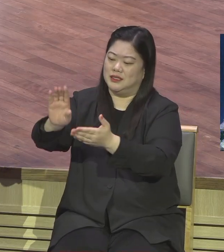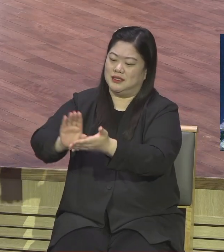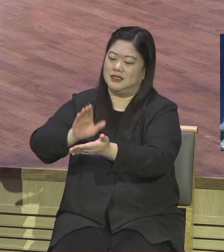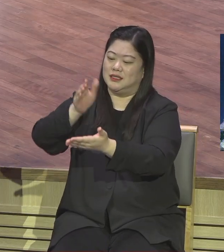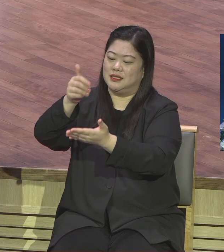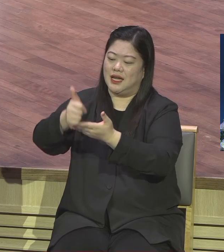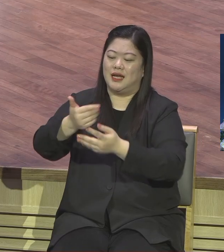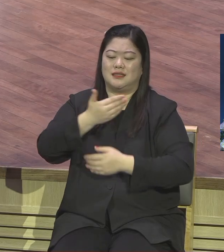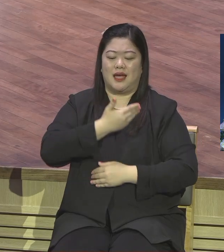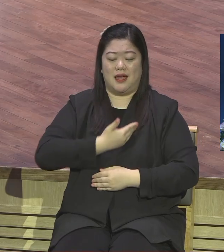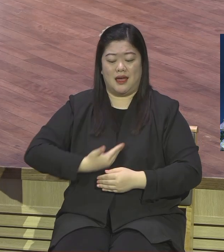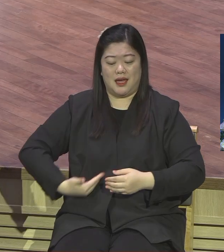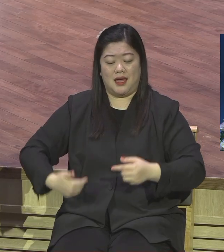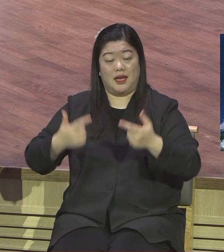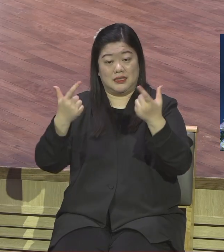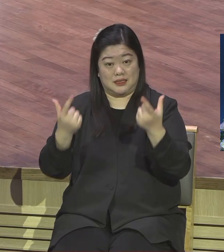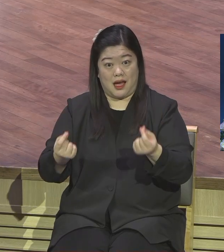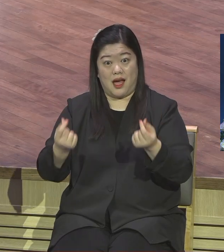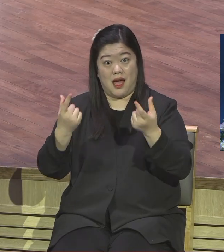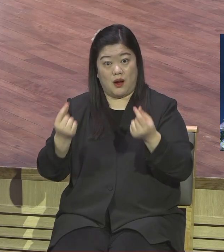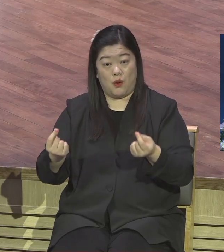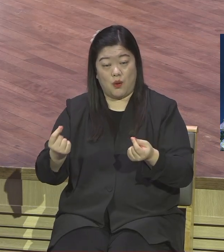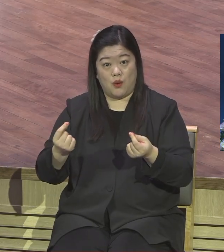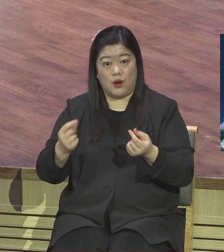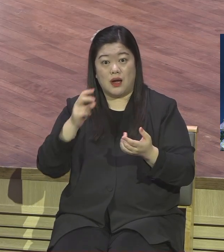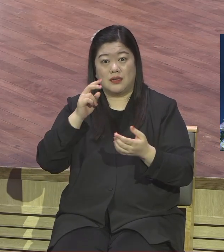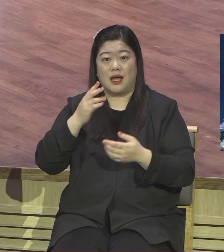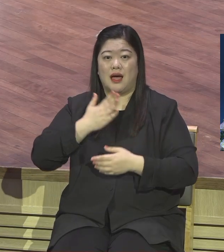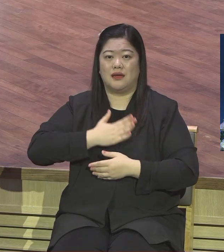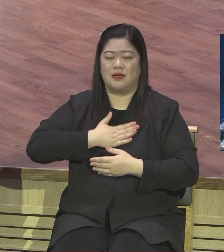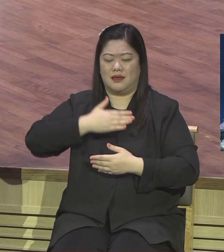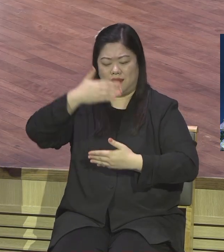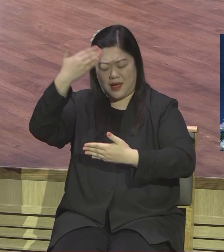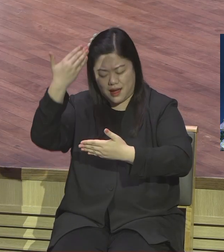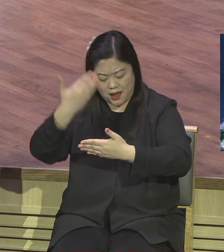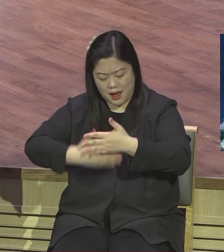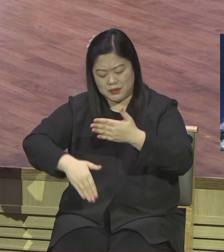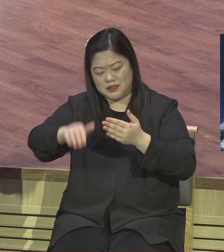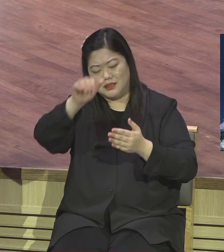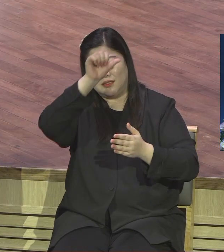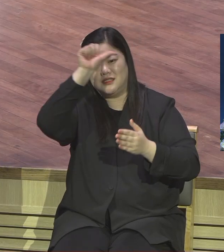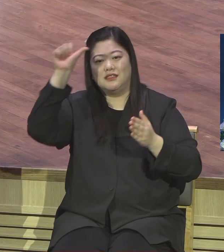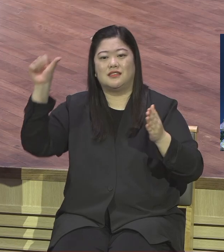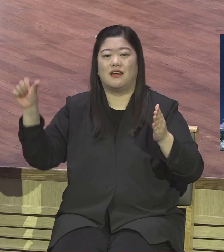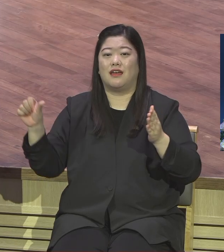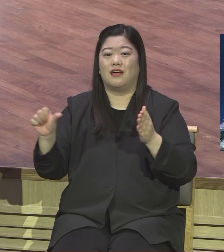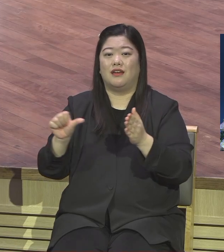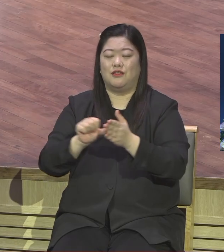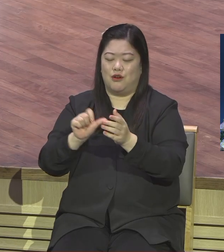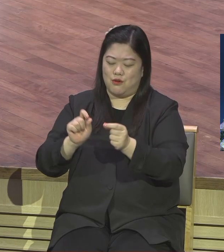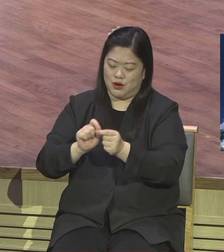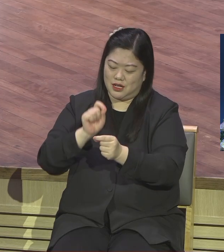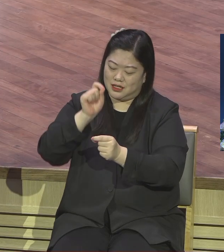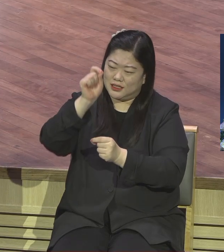그리스도의 제자로 나의 남은 인생 영원한